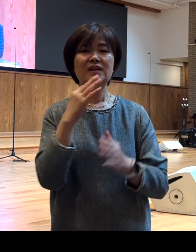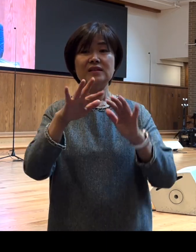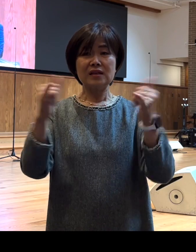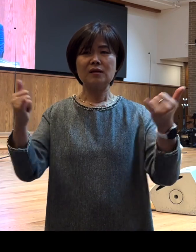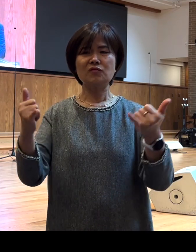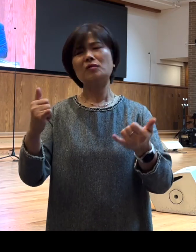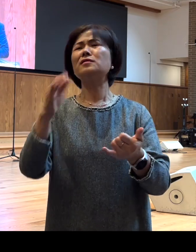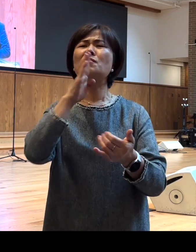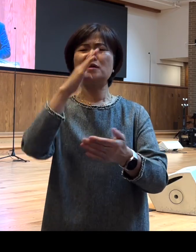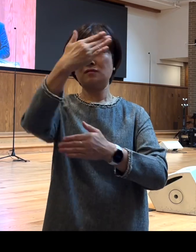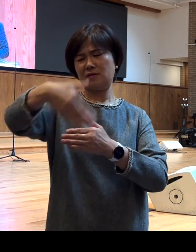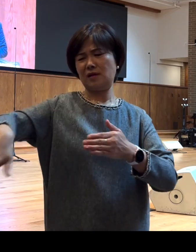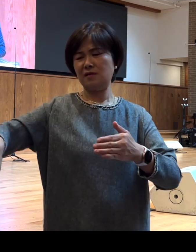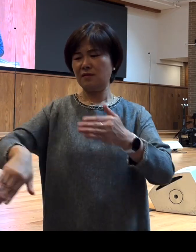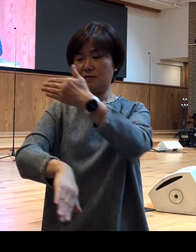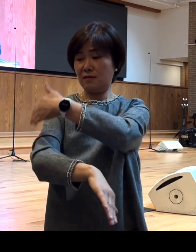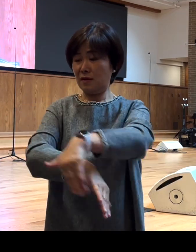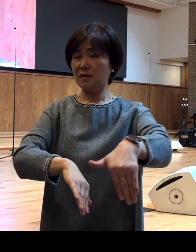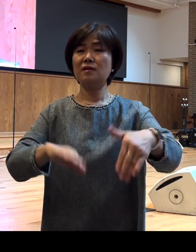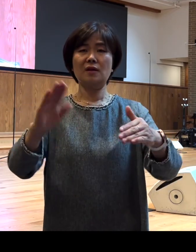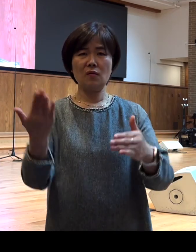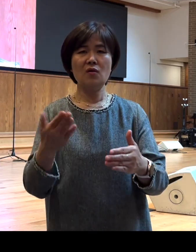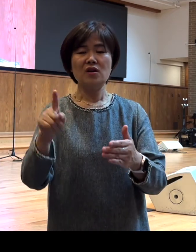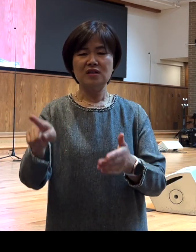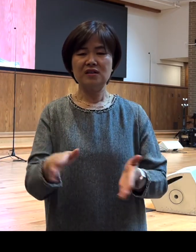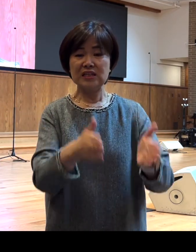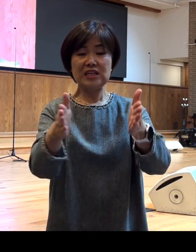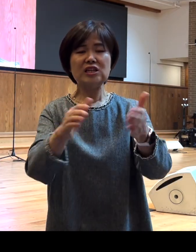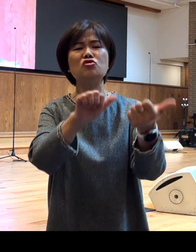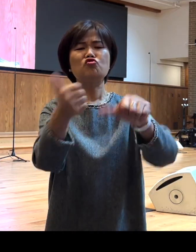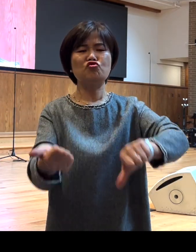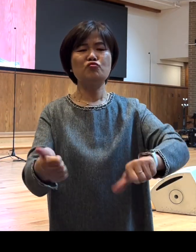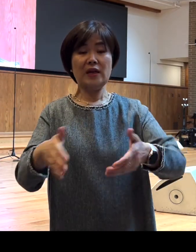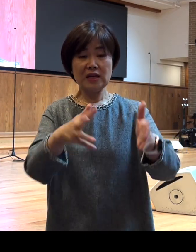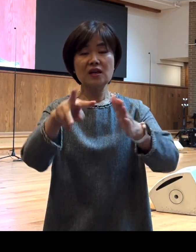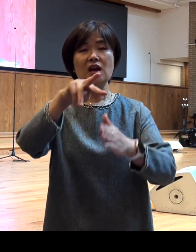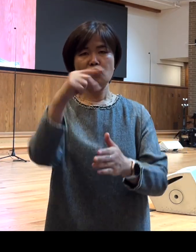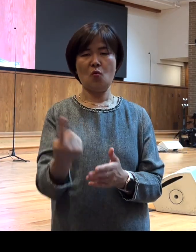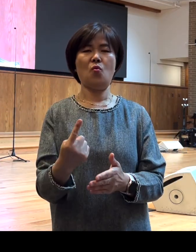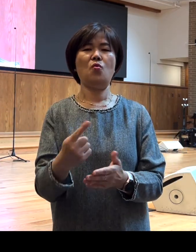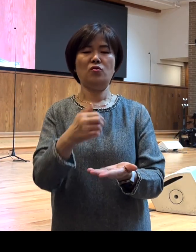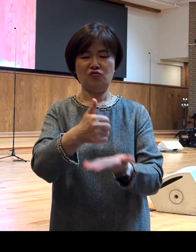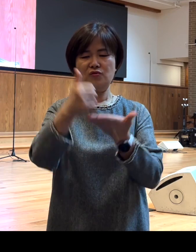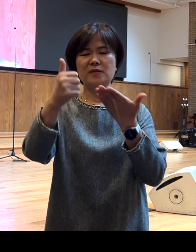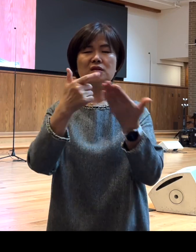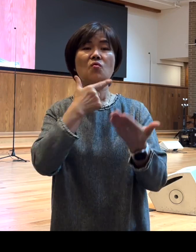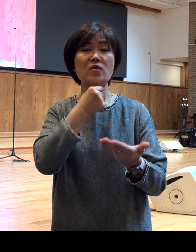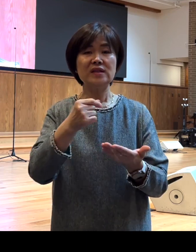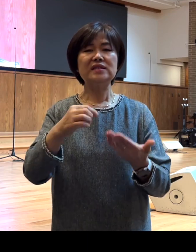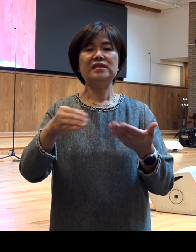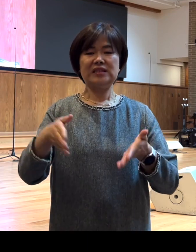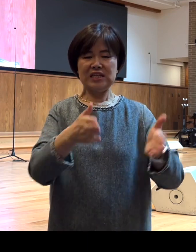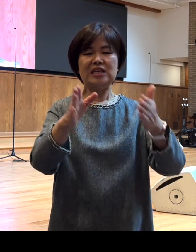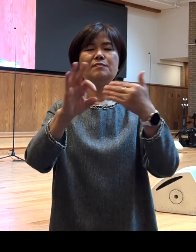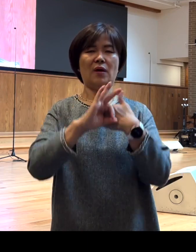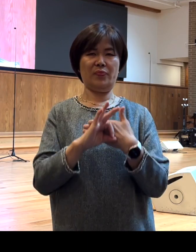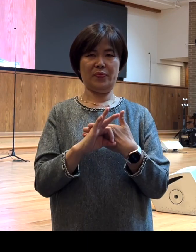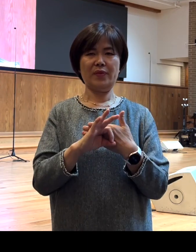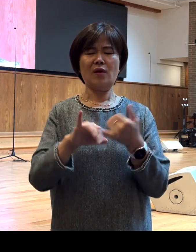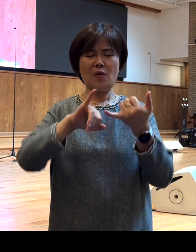단절되는 것 같고 그럼 그 길이 죽음의 길이라 할지라도 주님께서 원하신 길이면 반드시